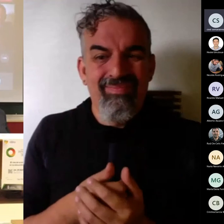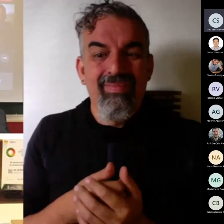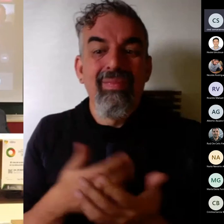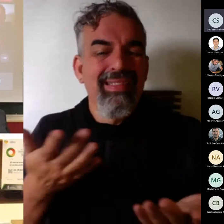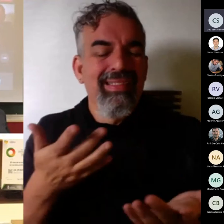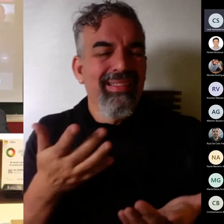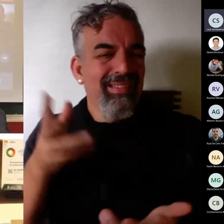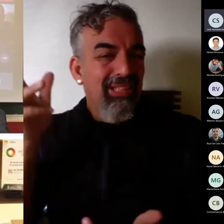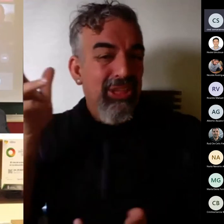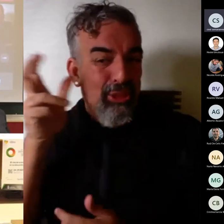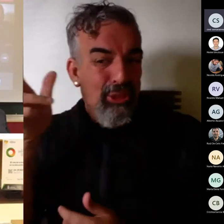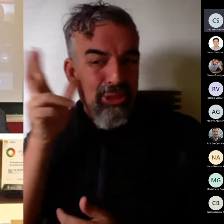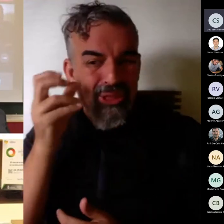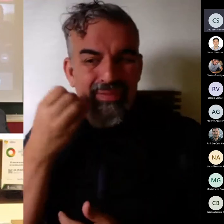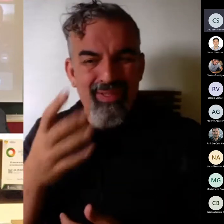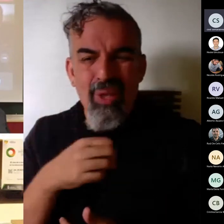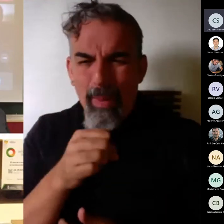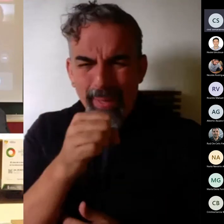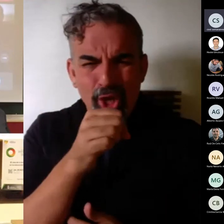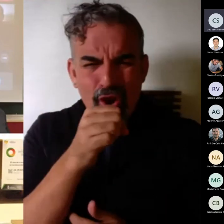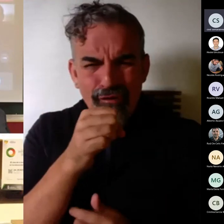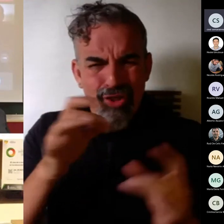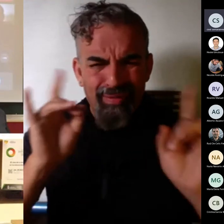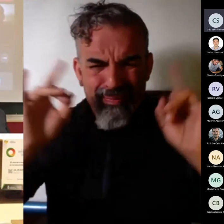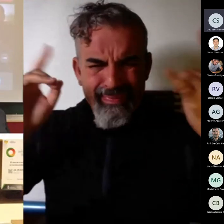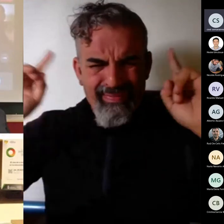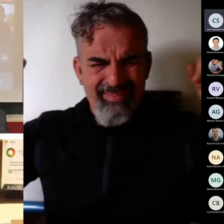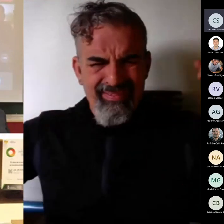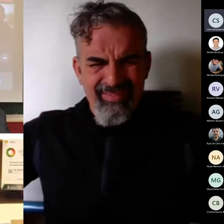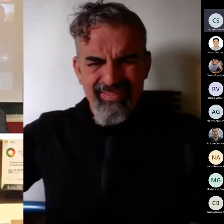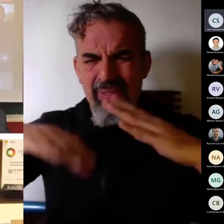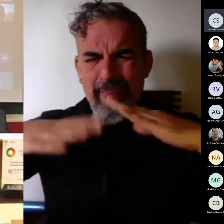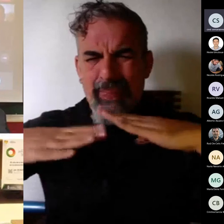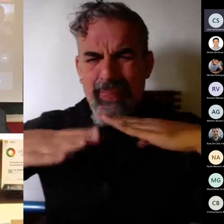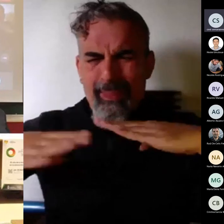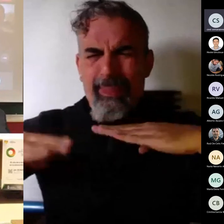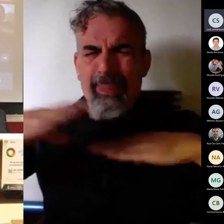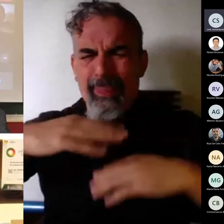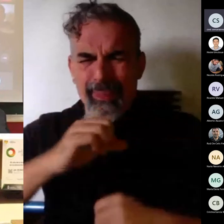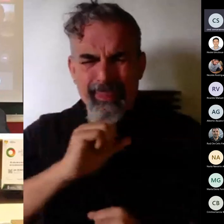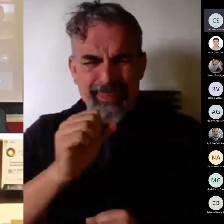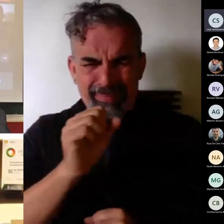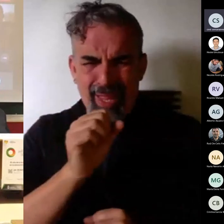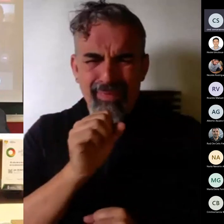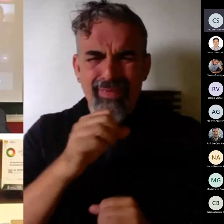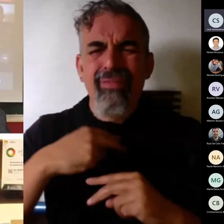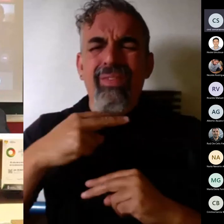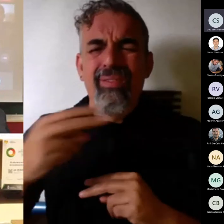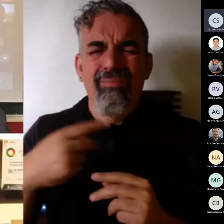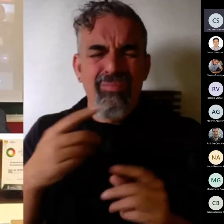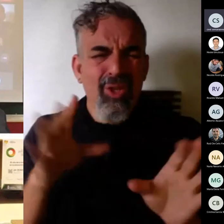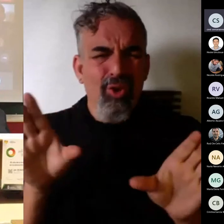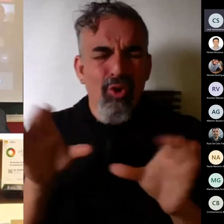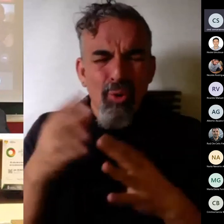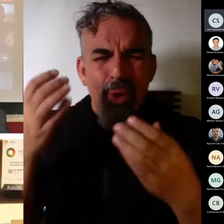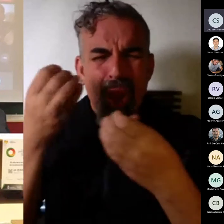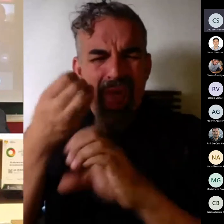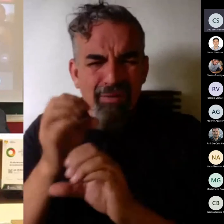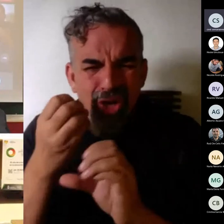experimentar doblar triplicar grupos y demás para hacer laboratorios determinados en fin en fin